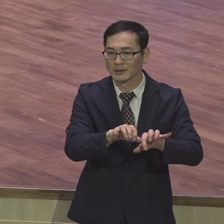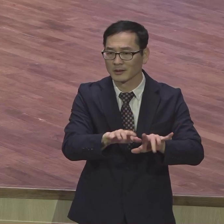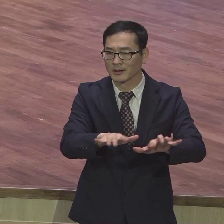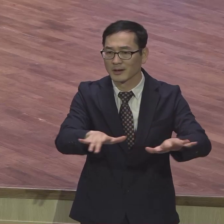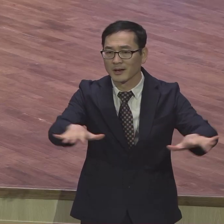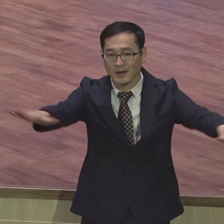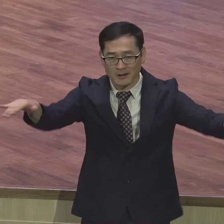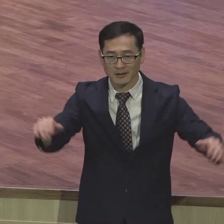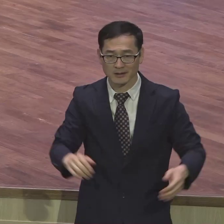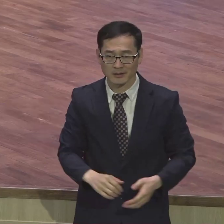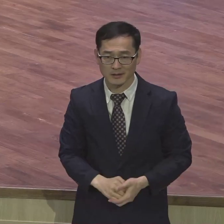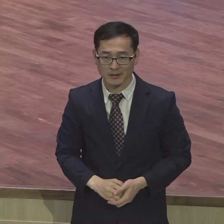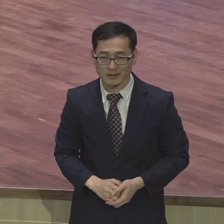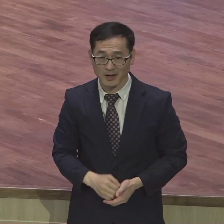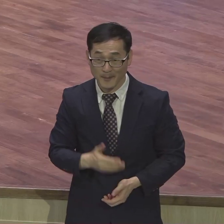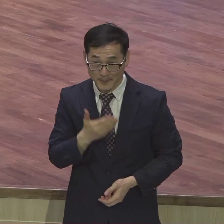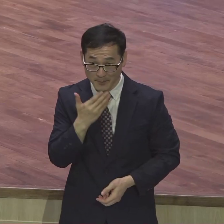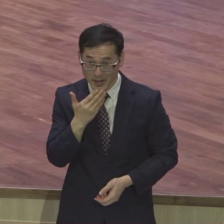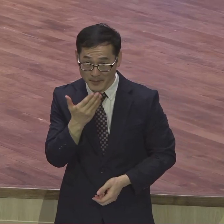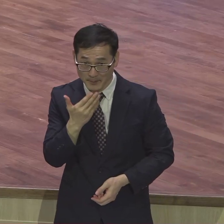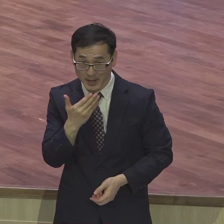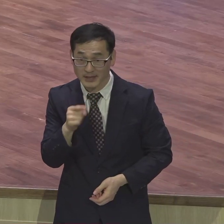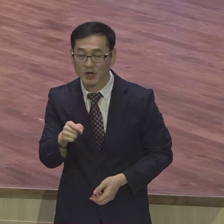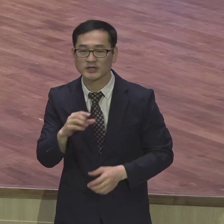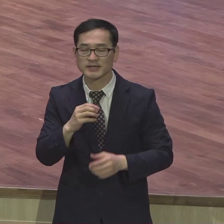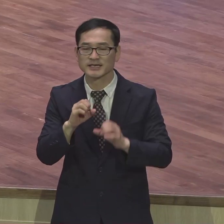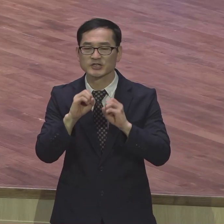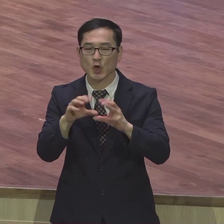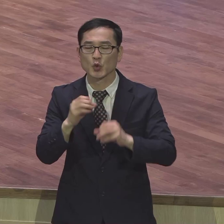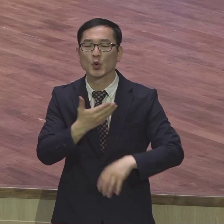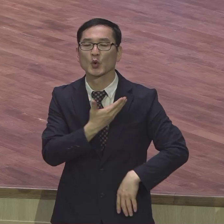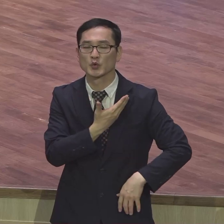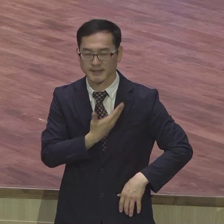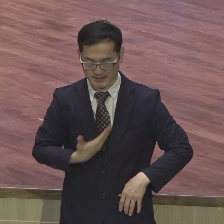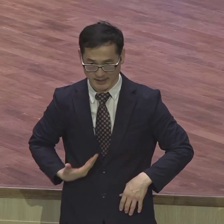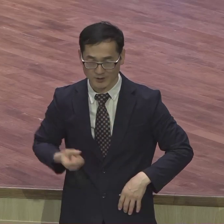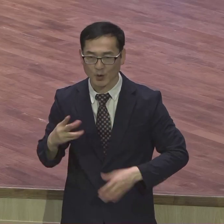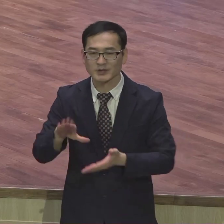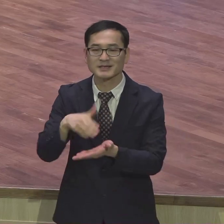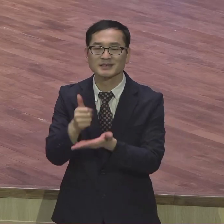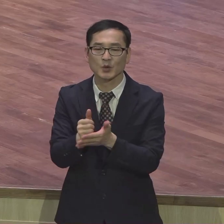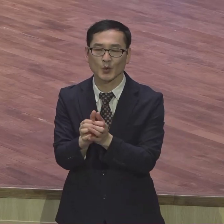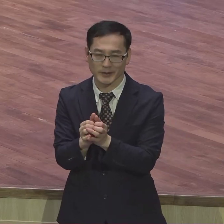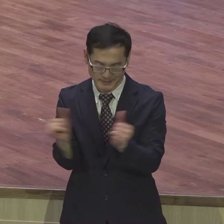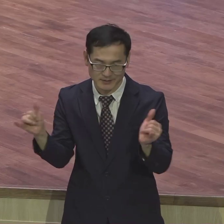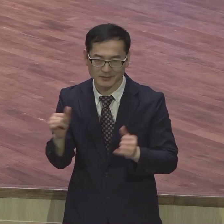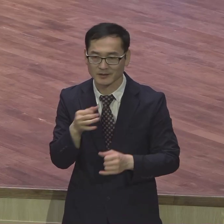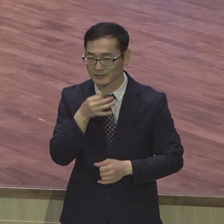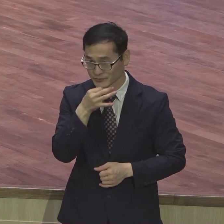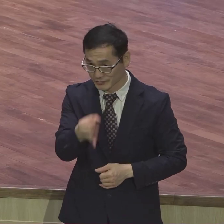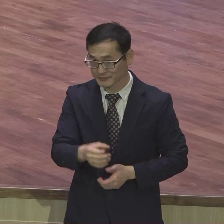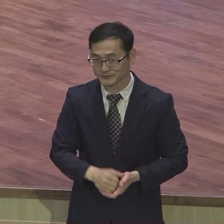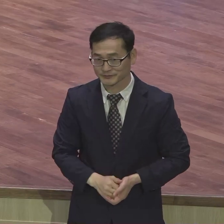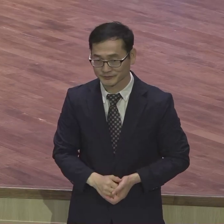이게 그리스도인이에요 장성가 508장에 보면 이런 잔양이 고백을 합니다 주 내게